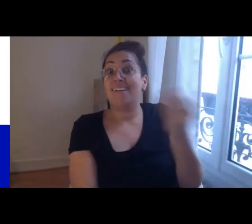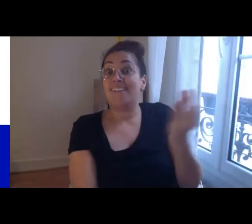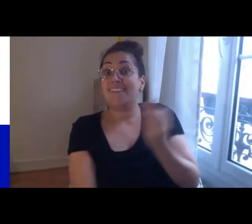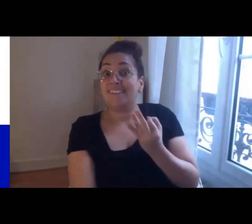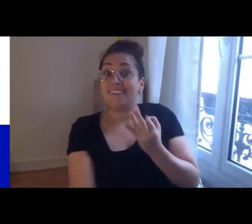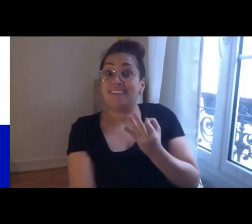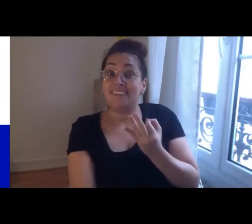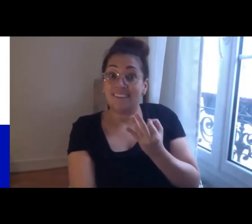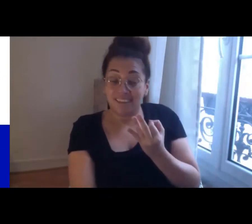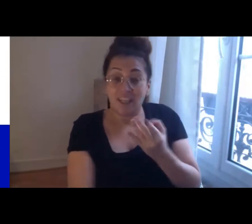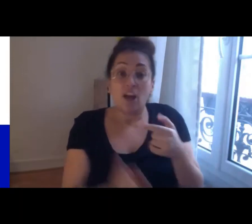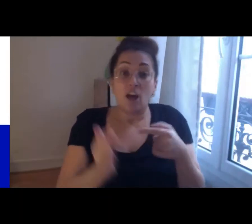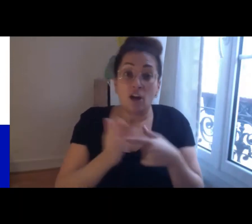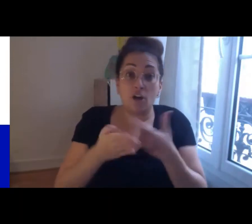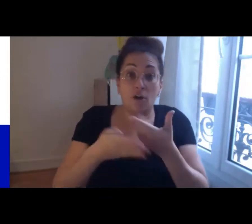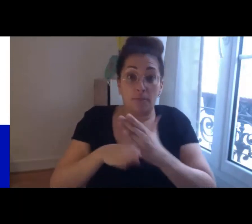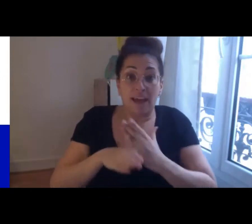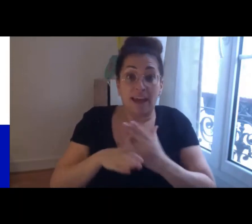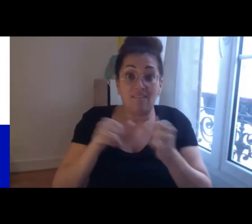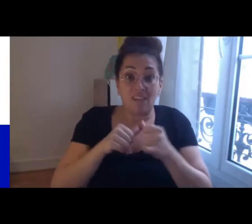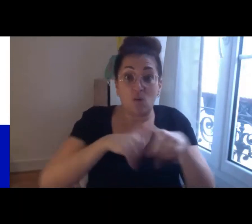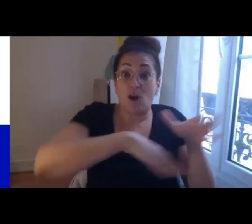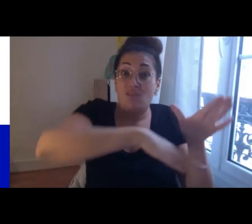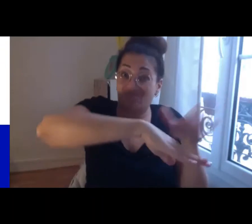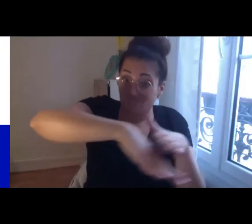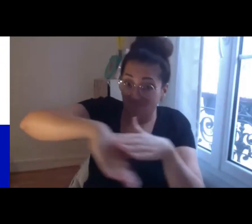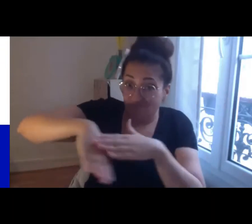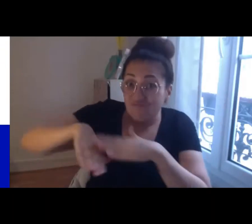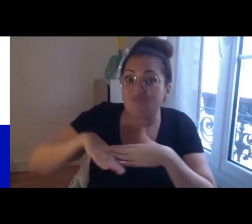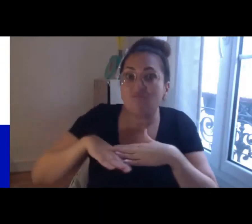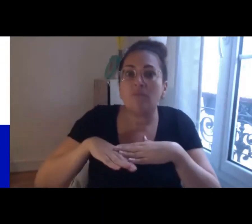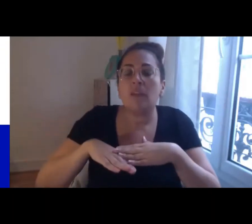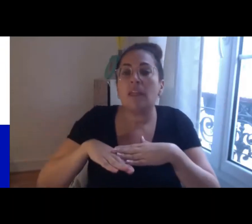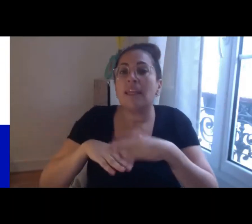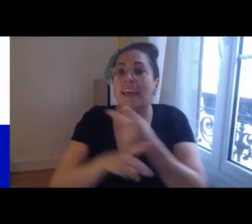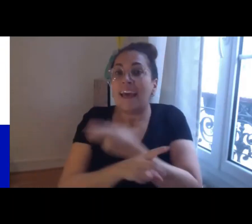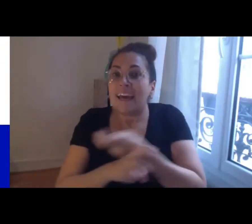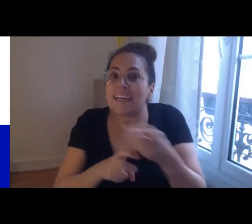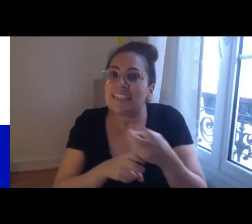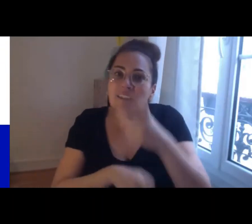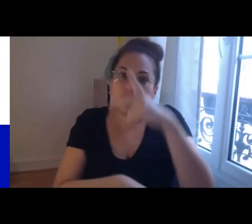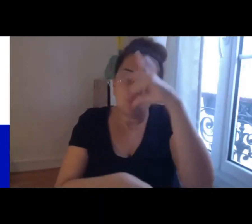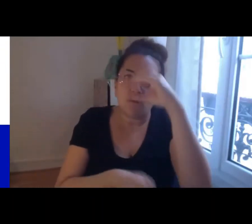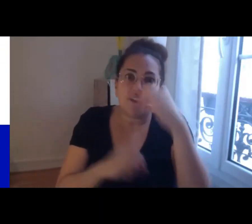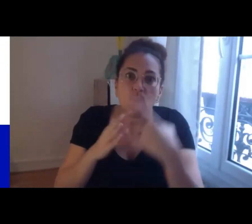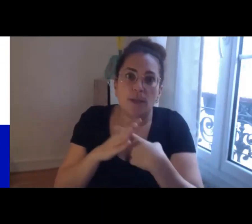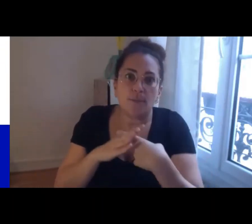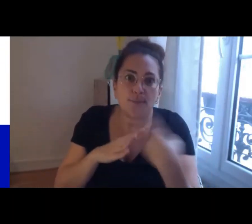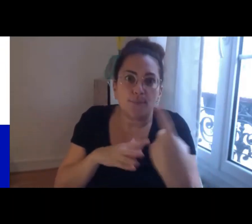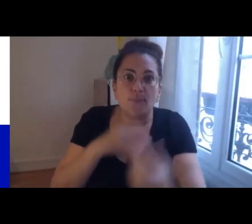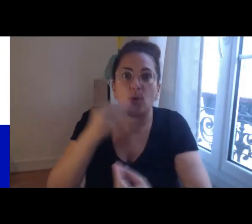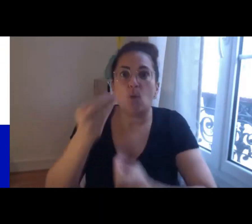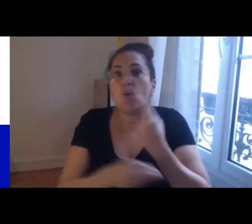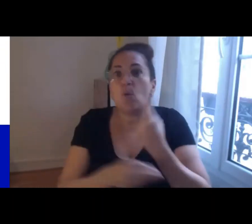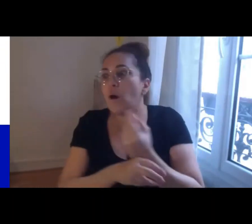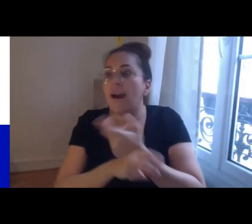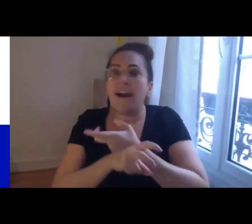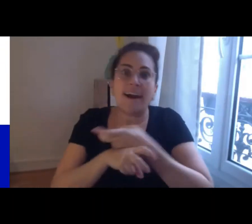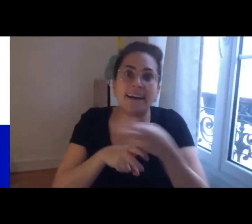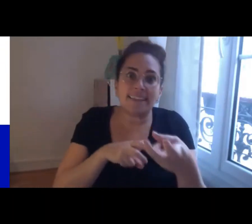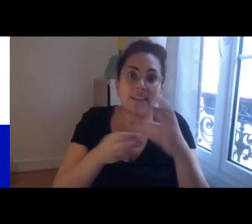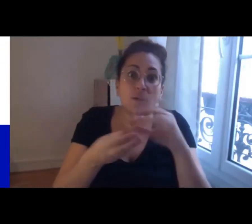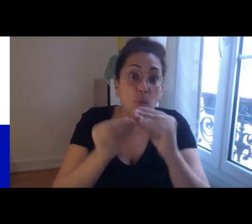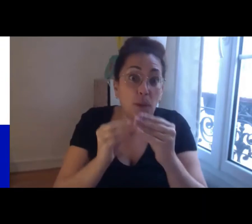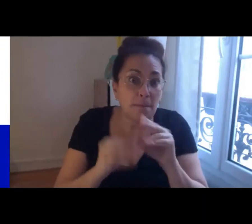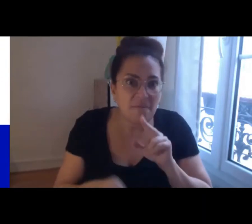prévention de la désinsertion professionnelle prévention d'un certain nombre de conduites ou de difficultés des actions de remédiation pour faire en sorte